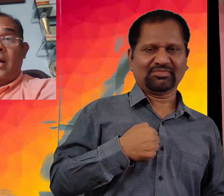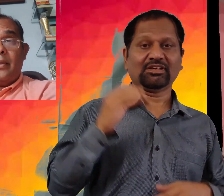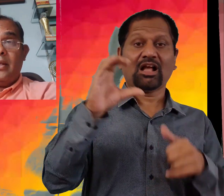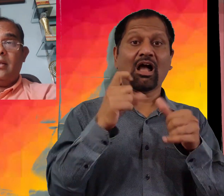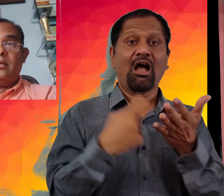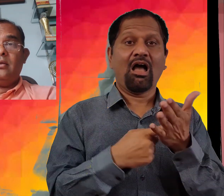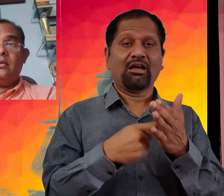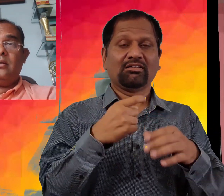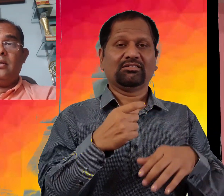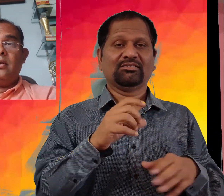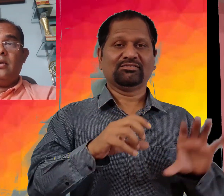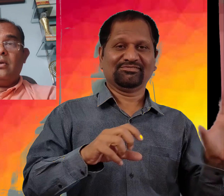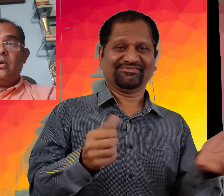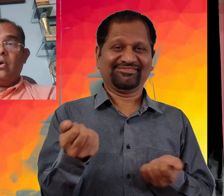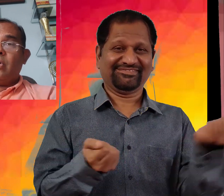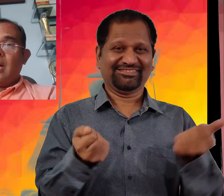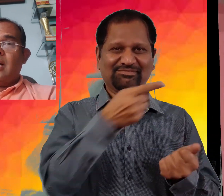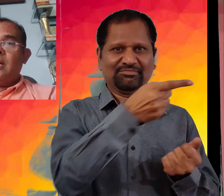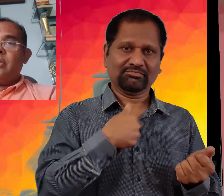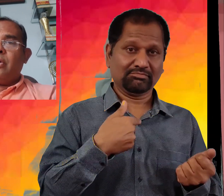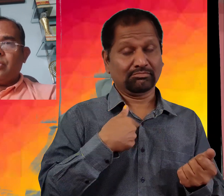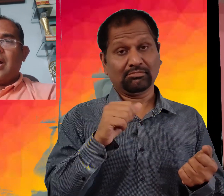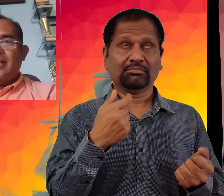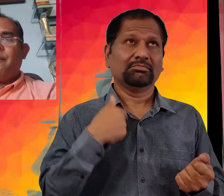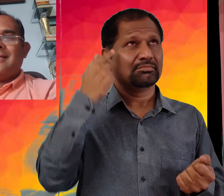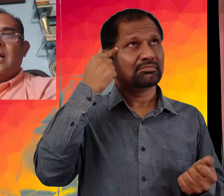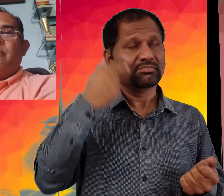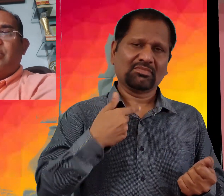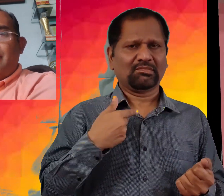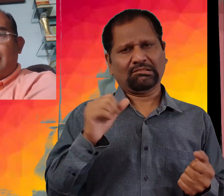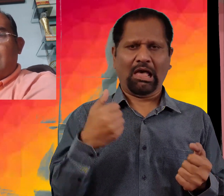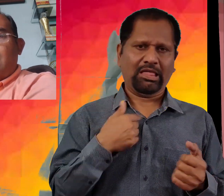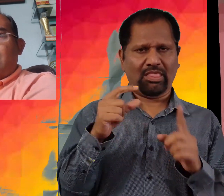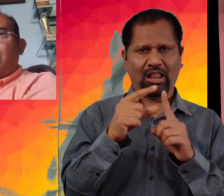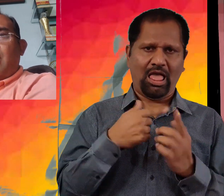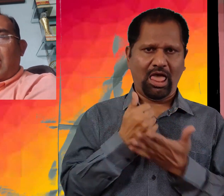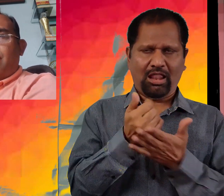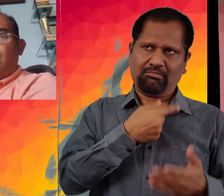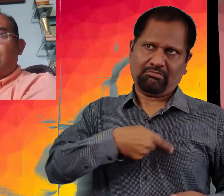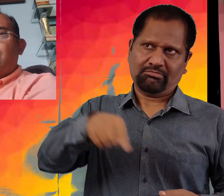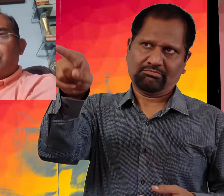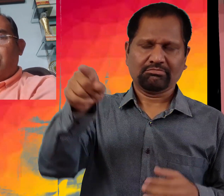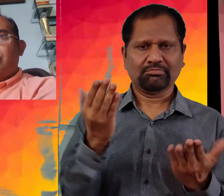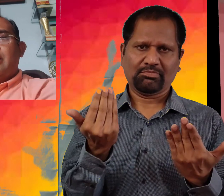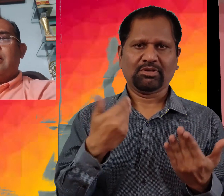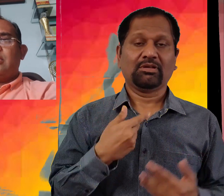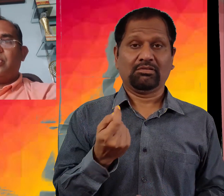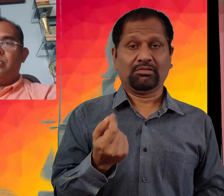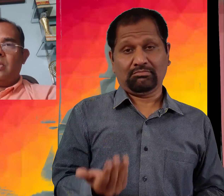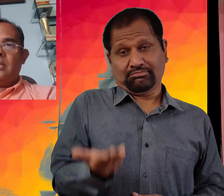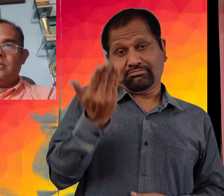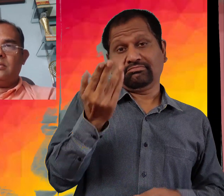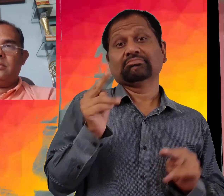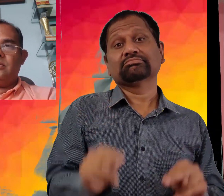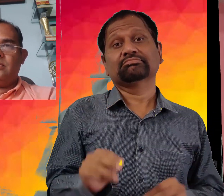ایک نے ہاں بھری اور کہا کہ کچھ ادھک پیسہ اگر مجھے ملے گا تو میں آپ کو ضرور ڈیلی